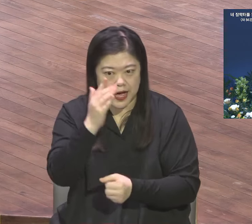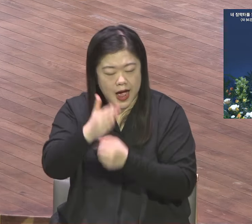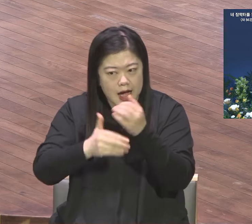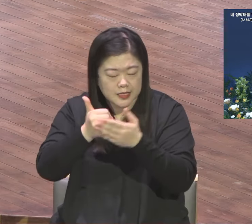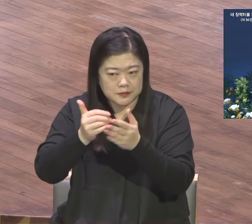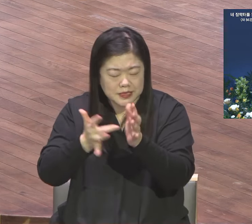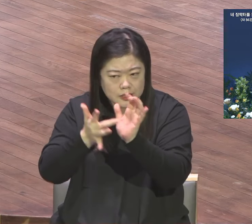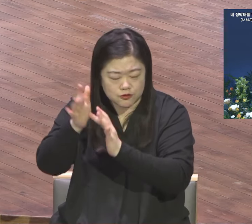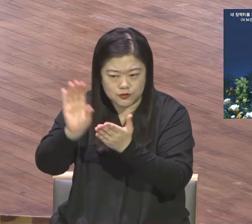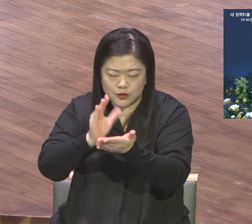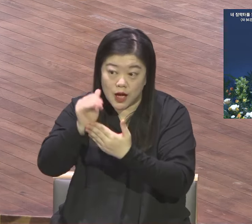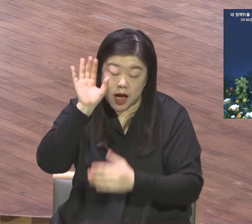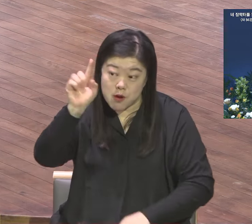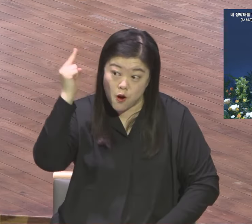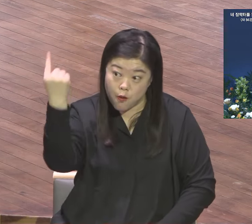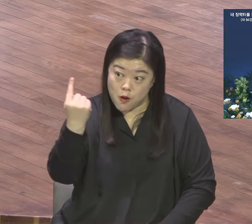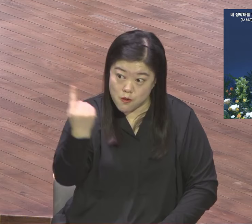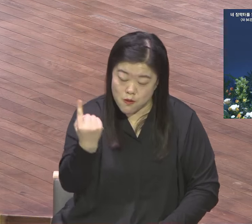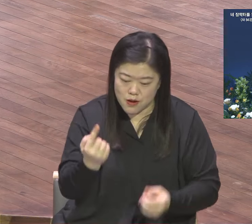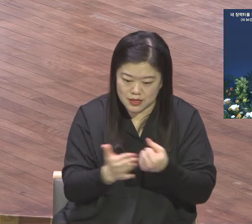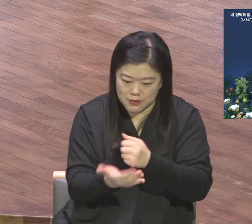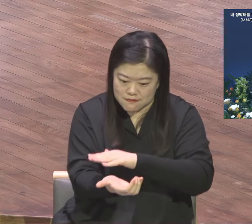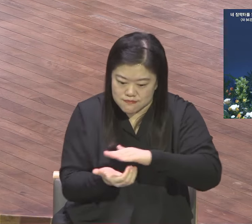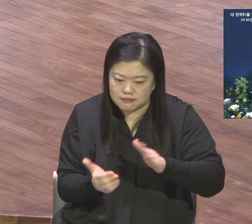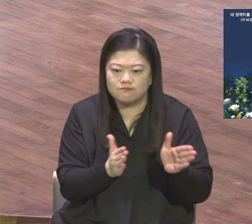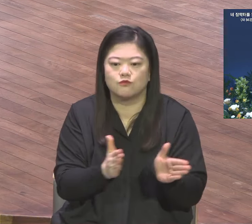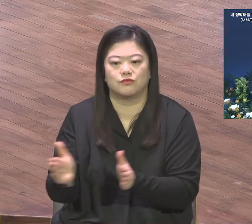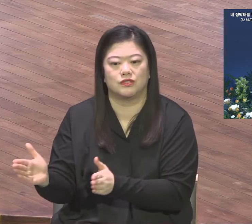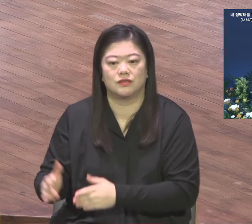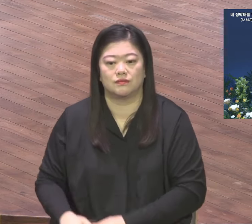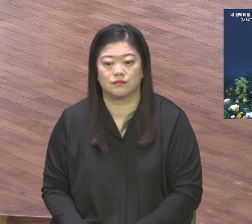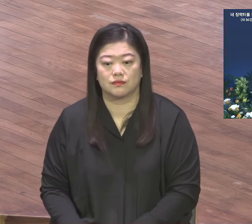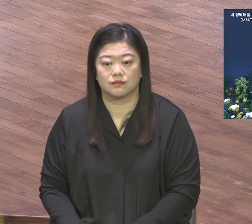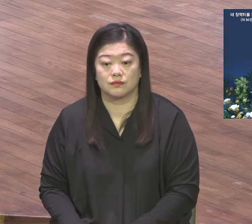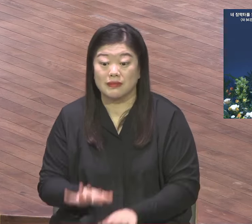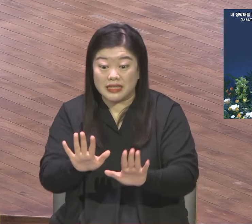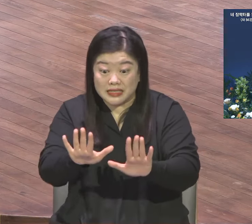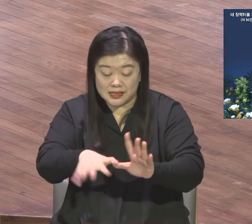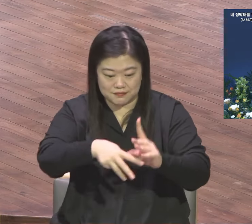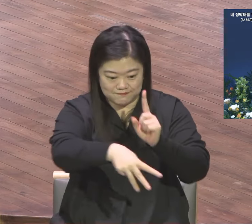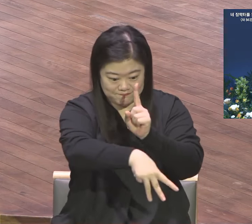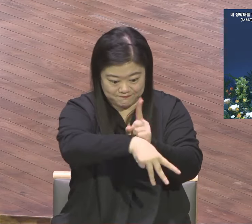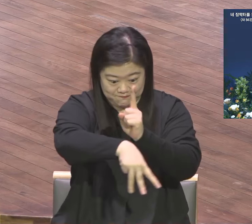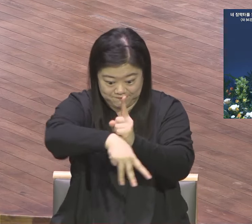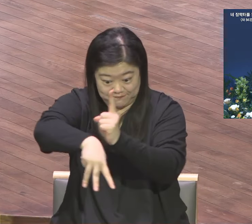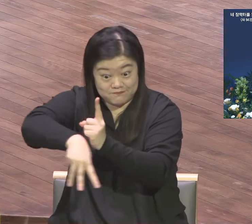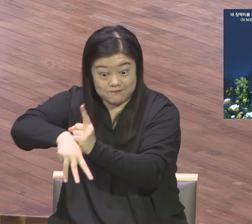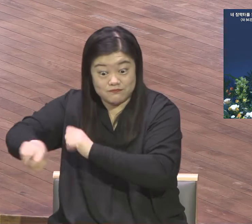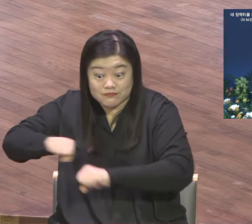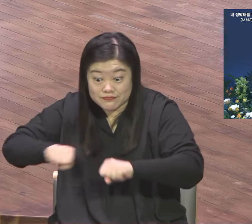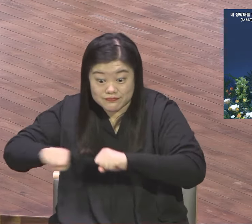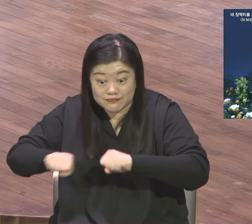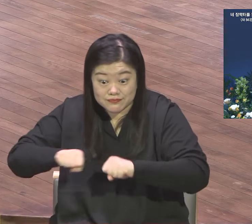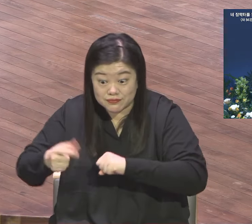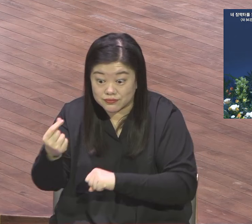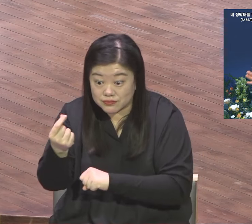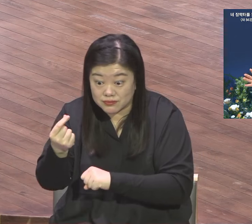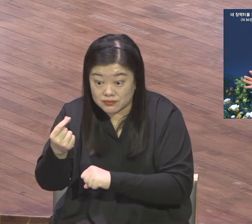도전을 해나가라는 것입니다. 3의 1조 3운동을 적용해보면 교회 장막터를 넓혀라 교회 장막터를